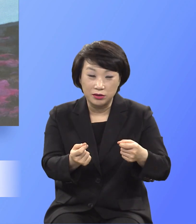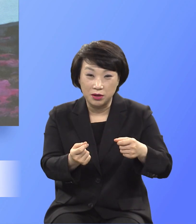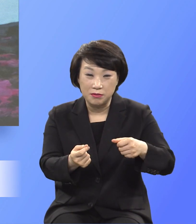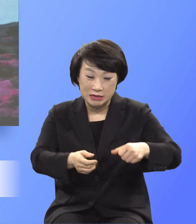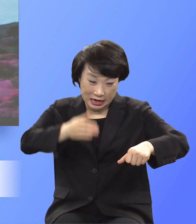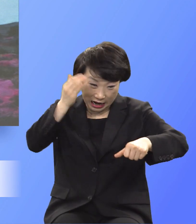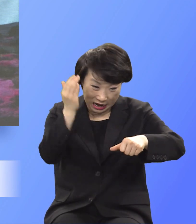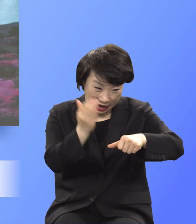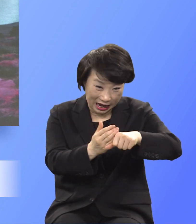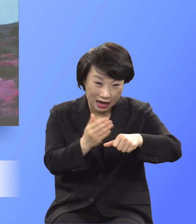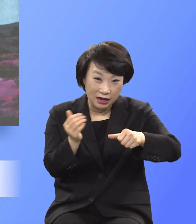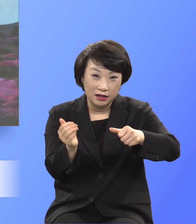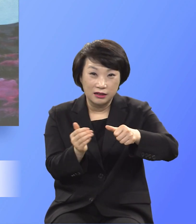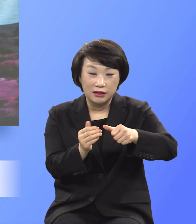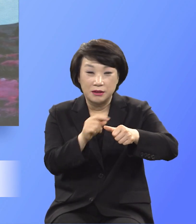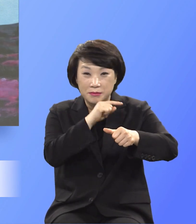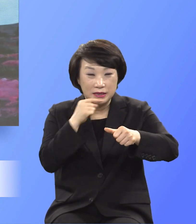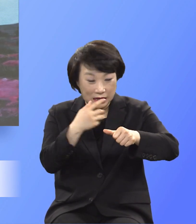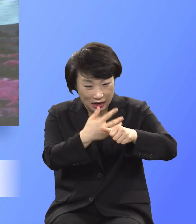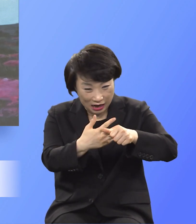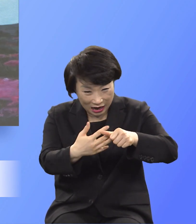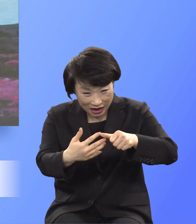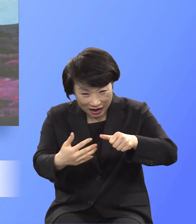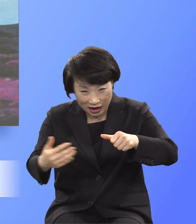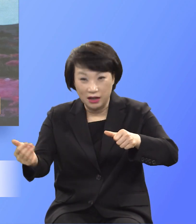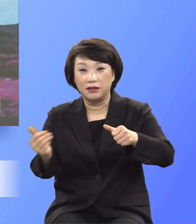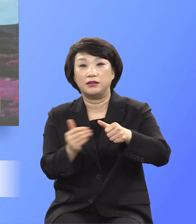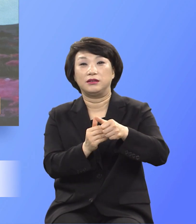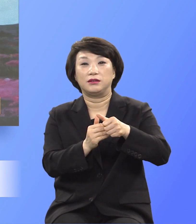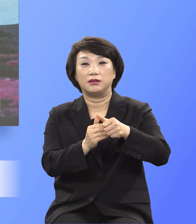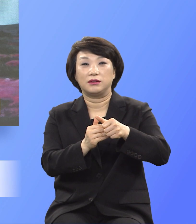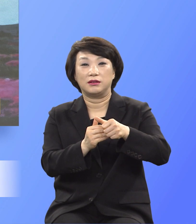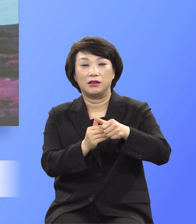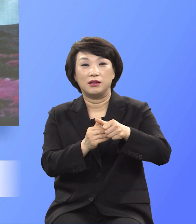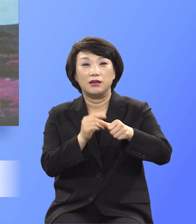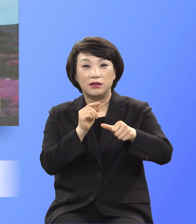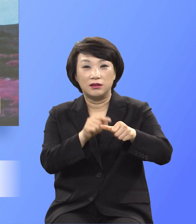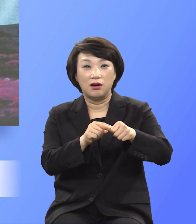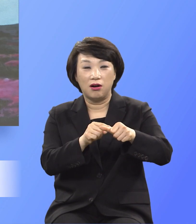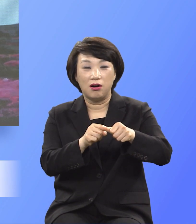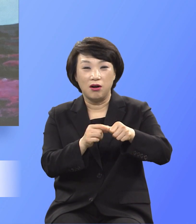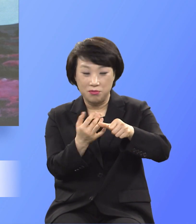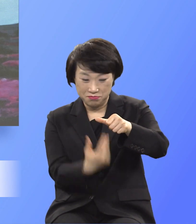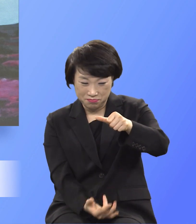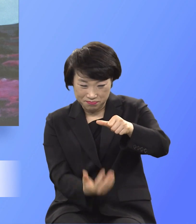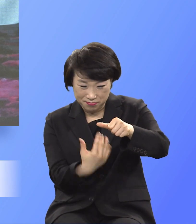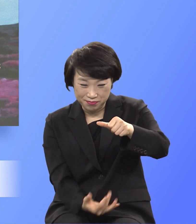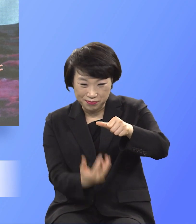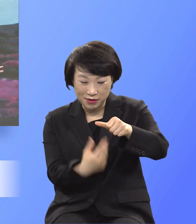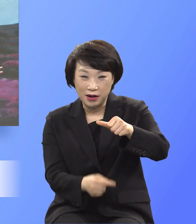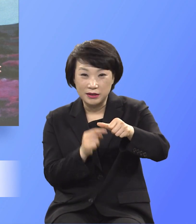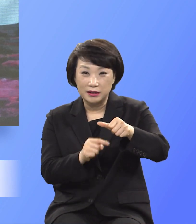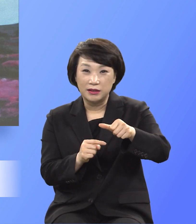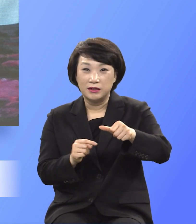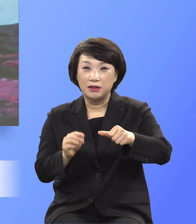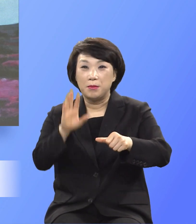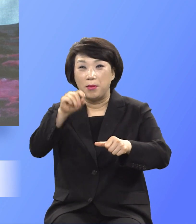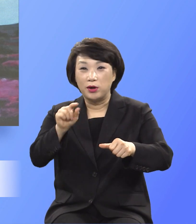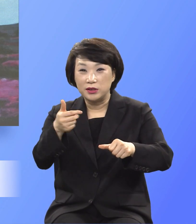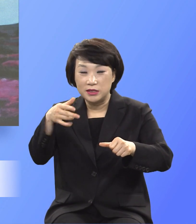피를 다 쏟아내고 번제에 대한 성경에 드리라는 약속